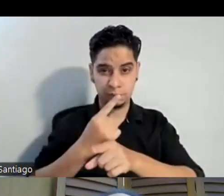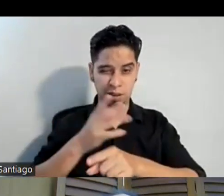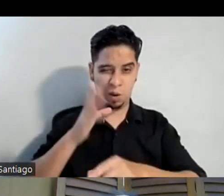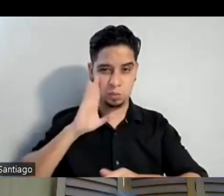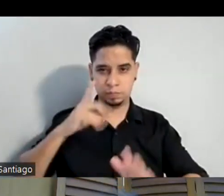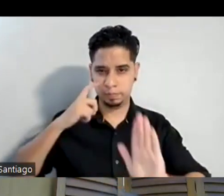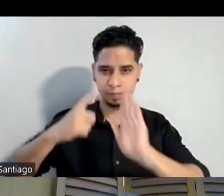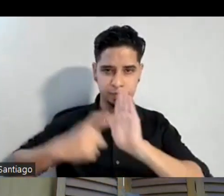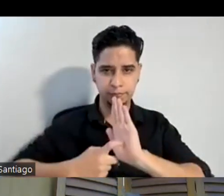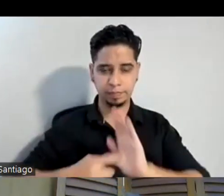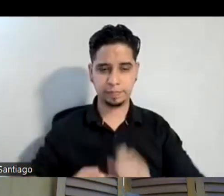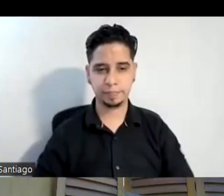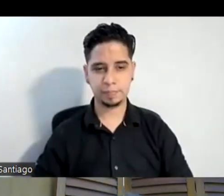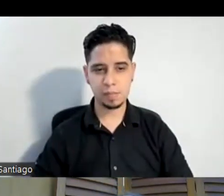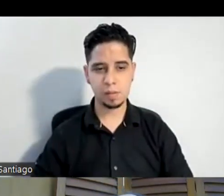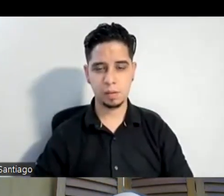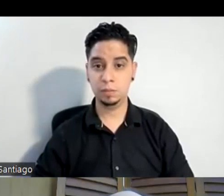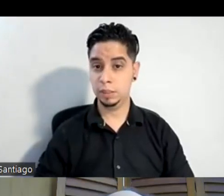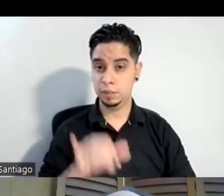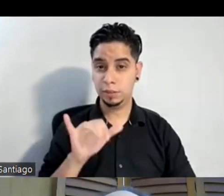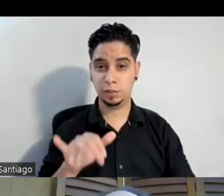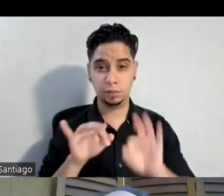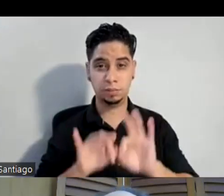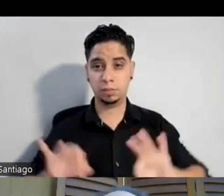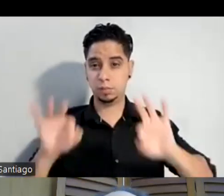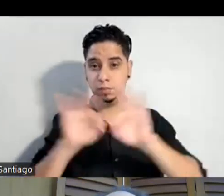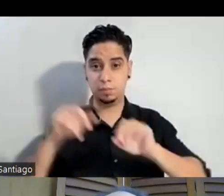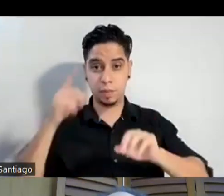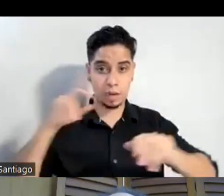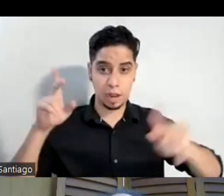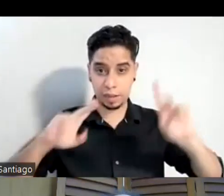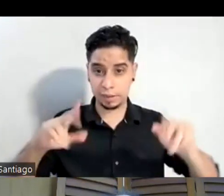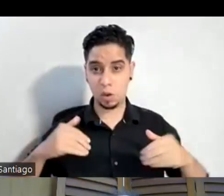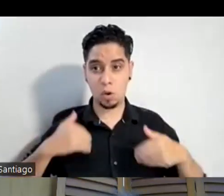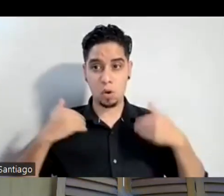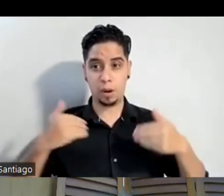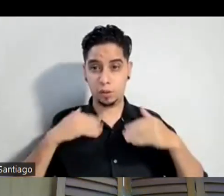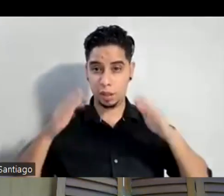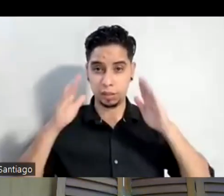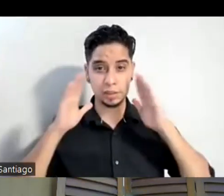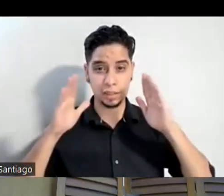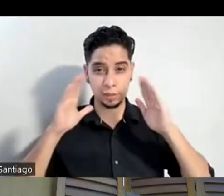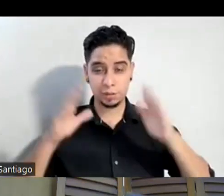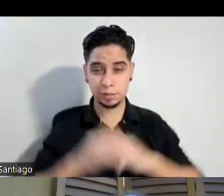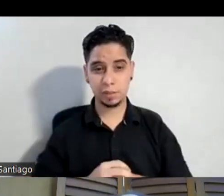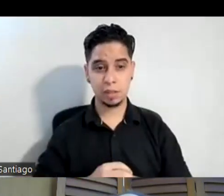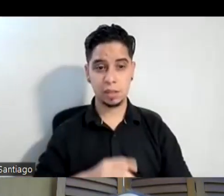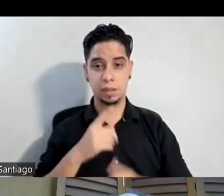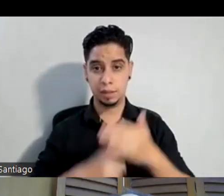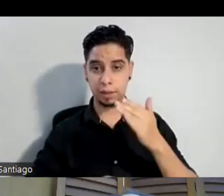eso es importante para la gente joven que nos está escuchando saber que cada trabajo